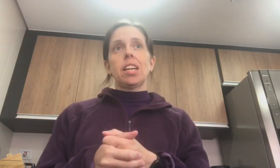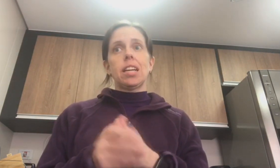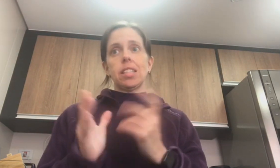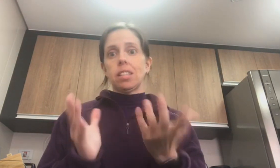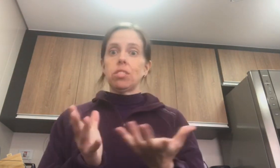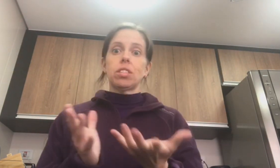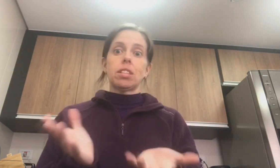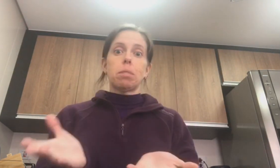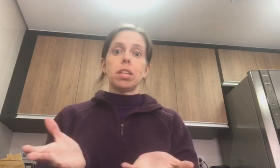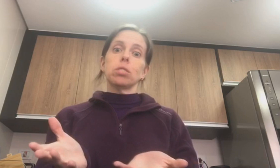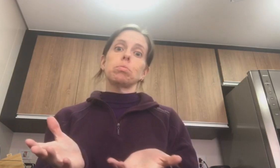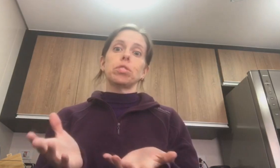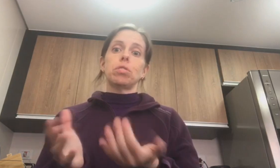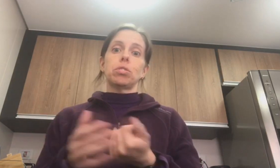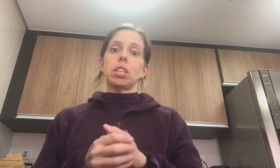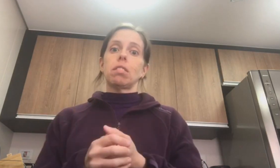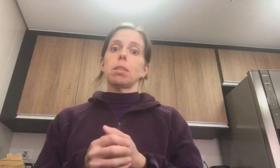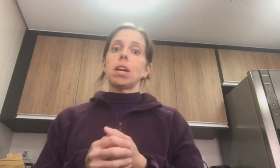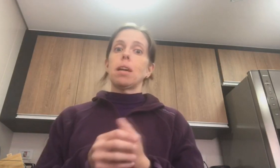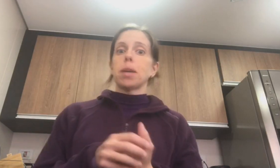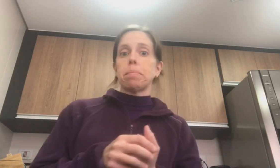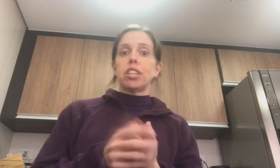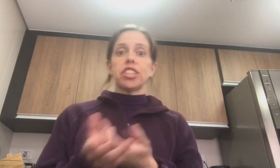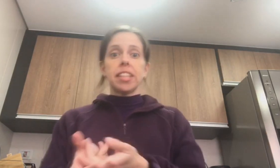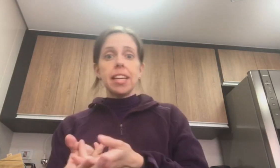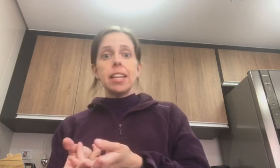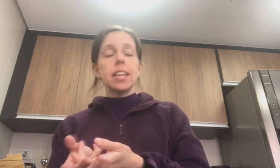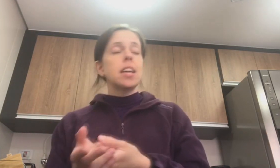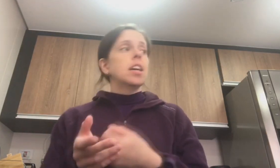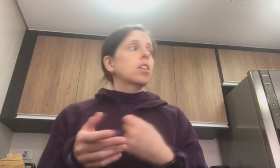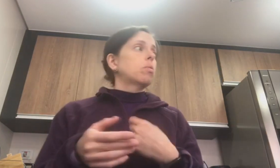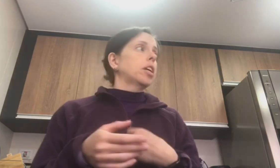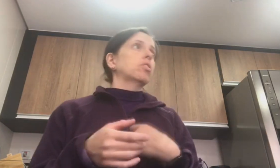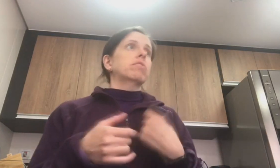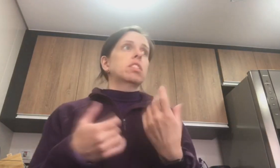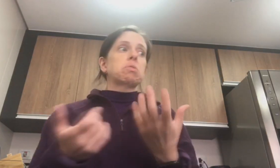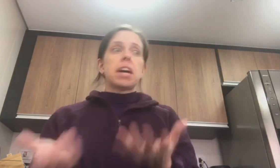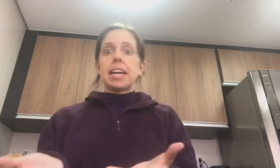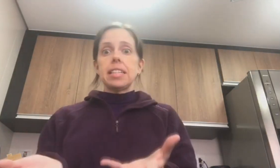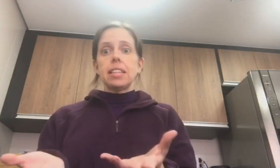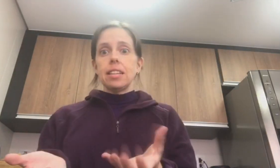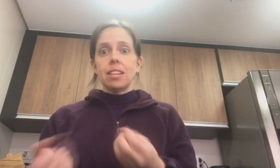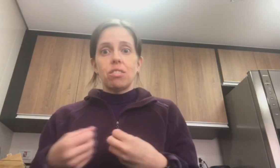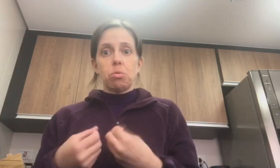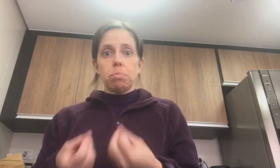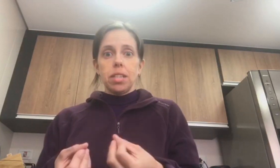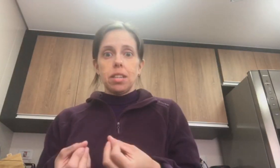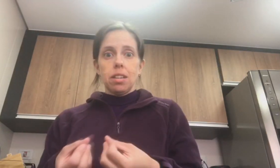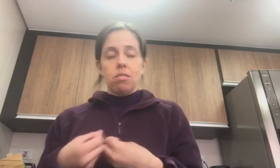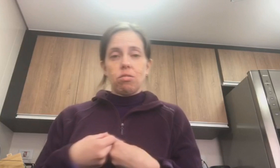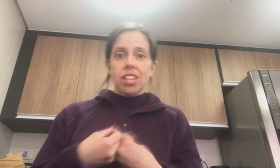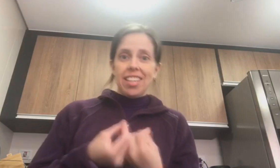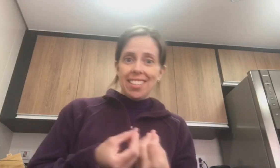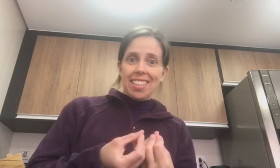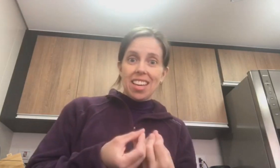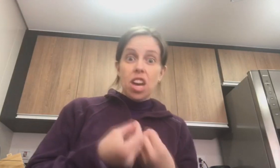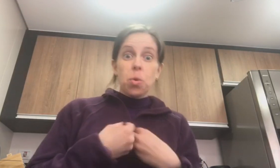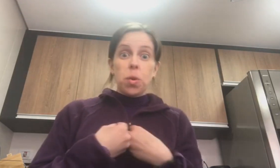graças a Deus, trabalhando muito, eu tô tendo que embalar a minha parte de abelha. Como é que eu tô fazendo com a casa, com comida, com criança, com